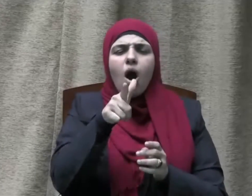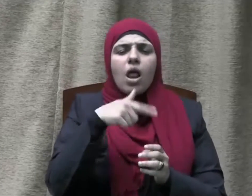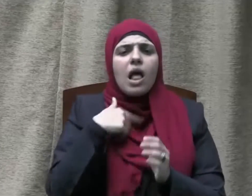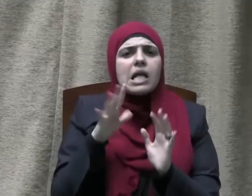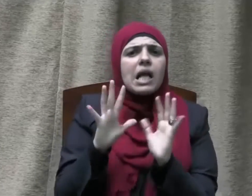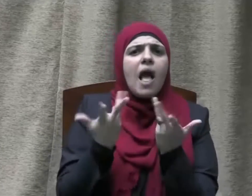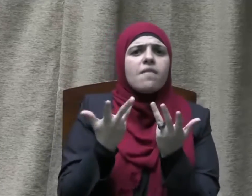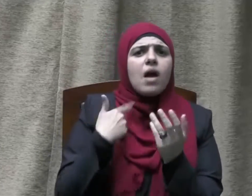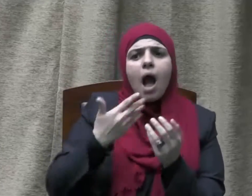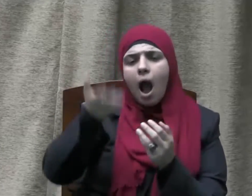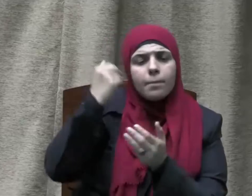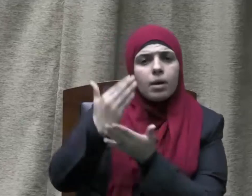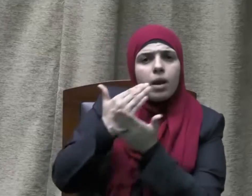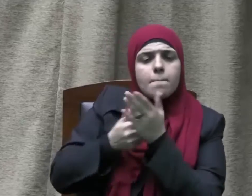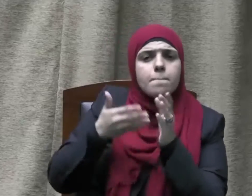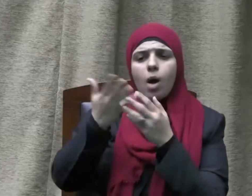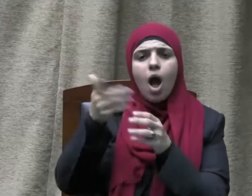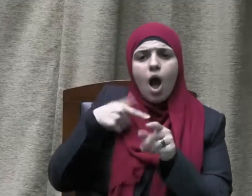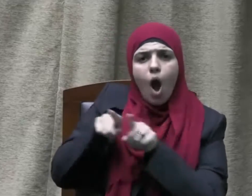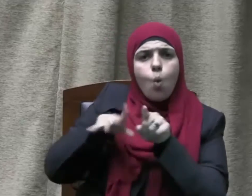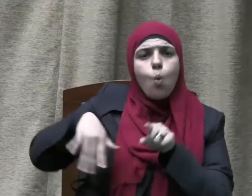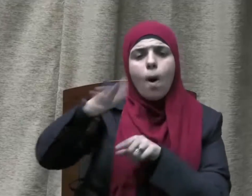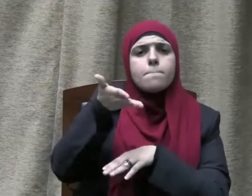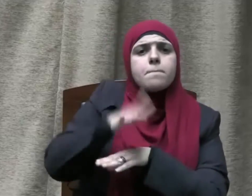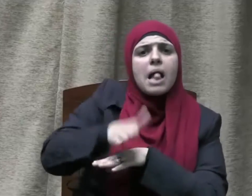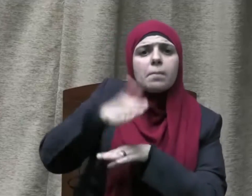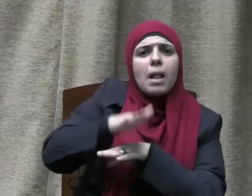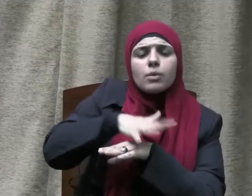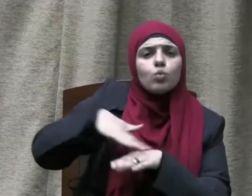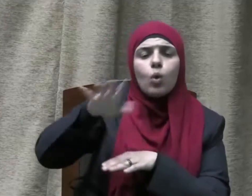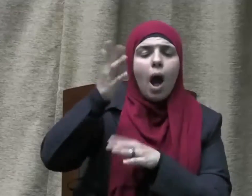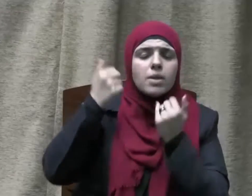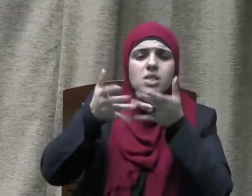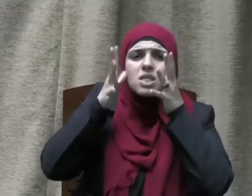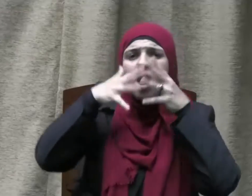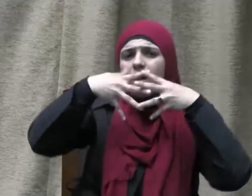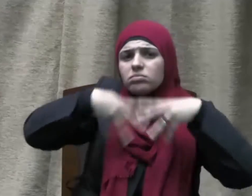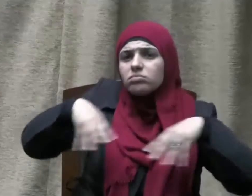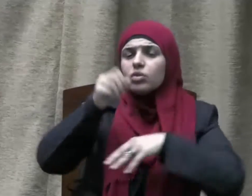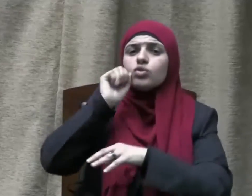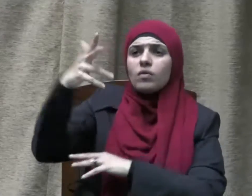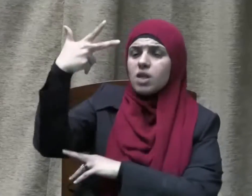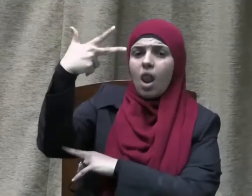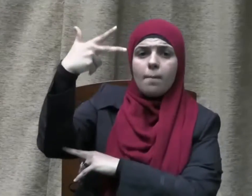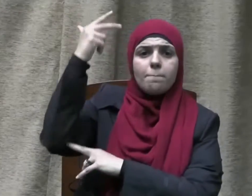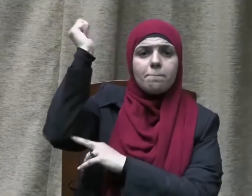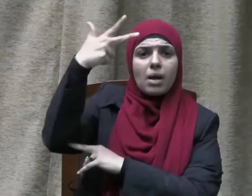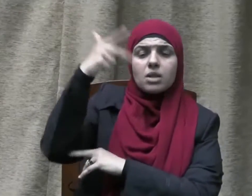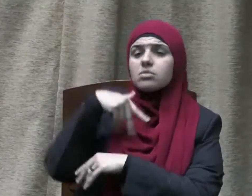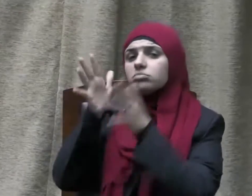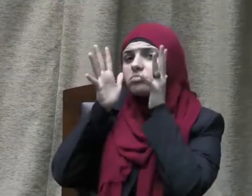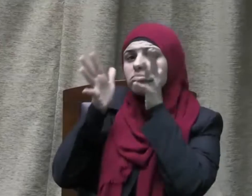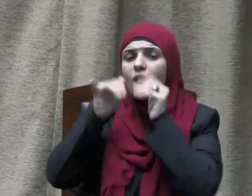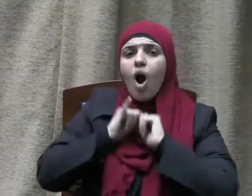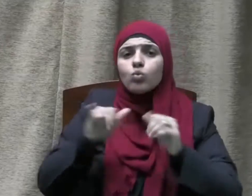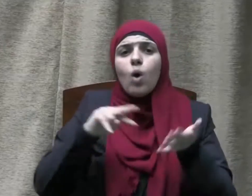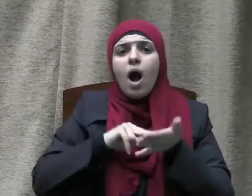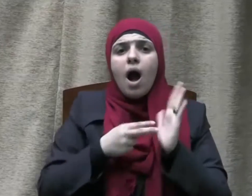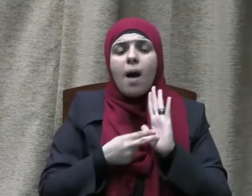بمن مات من إخواننا قبل ذلك وهم يصلون نحو بيت المقدس فأنزل الله جل